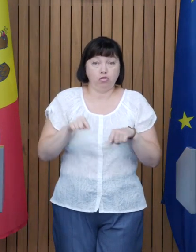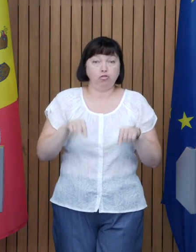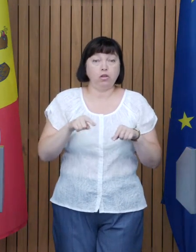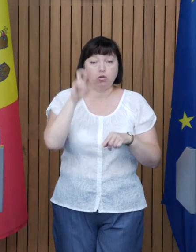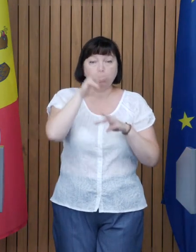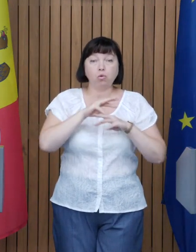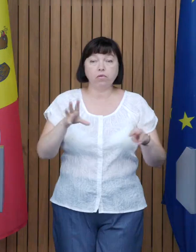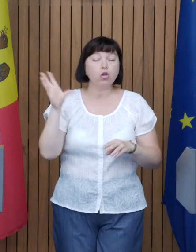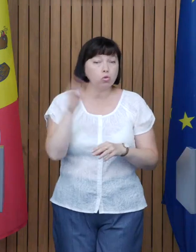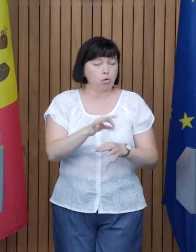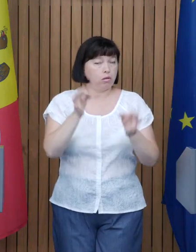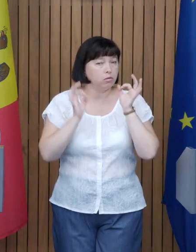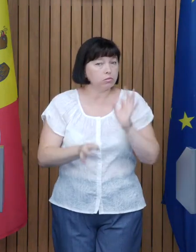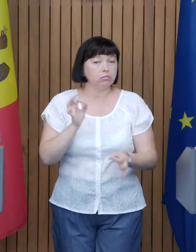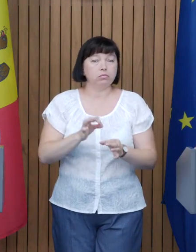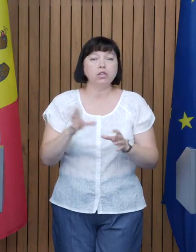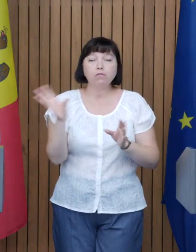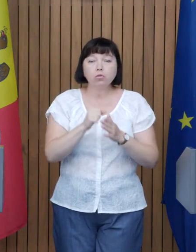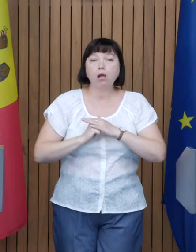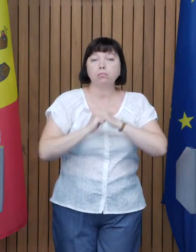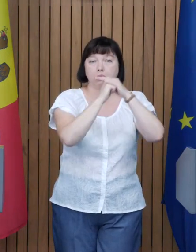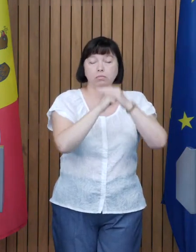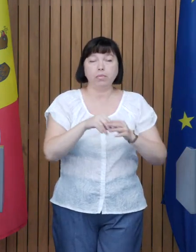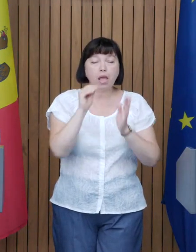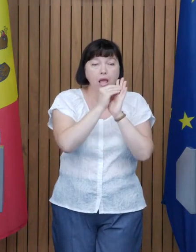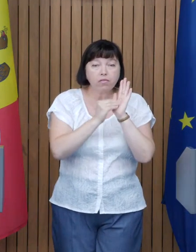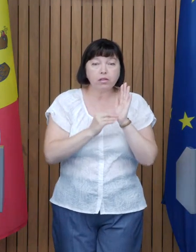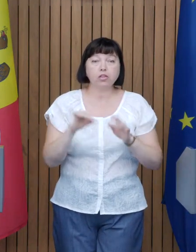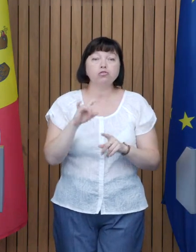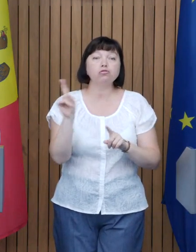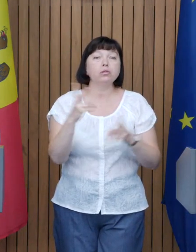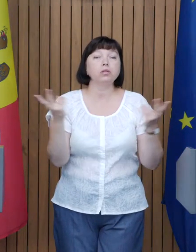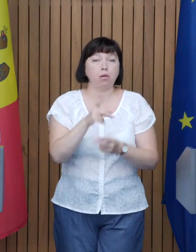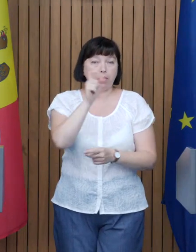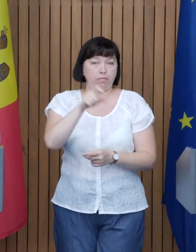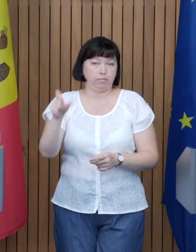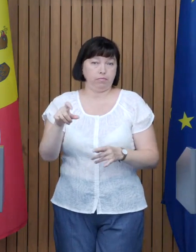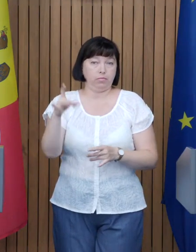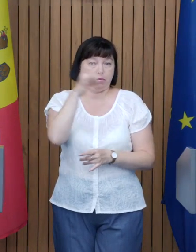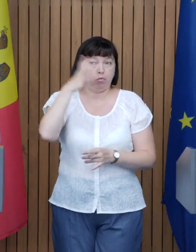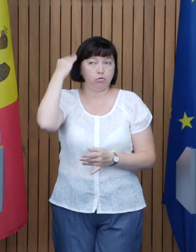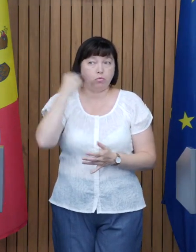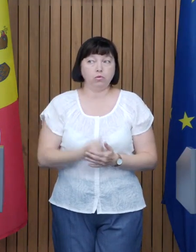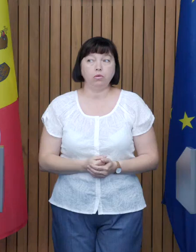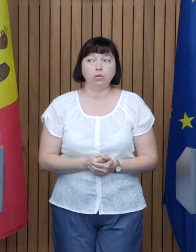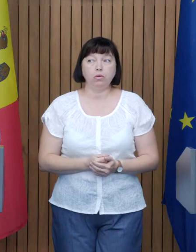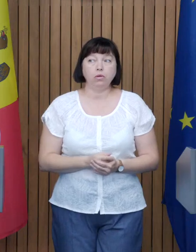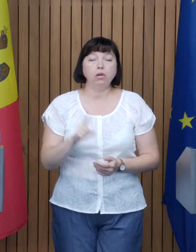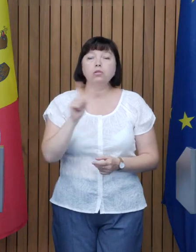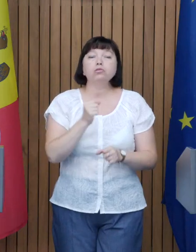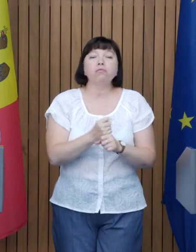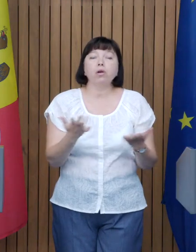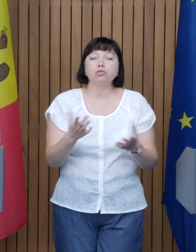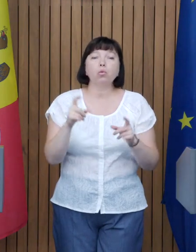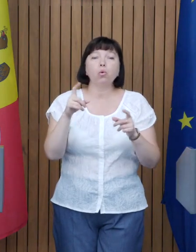sunt judicioase, sunt bazate pe evidență Și în special sunt bazate pe nevoile cetățenilor Republicii Modon Dar ce facem cu